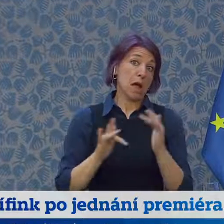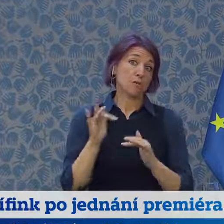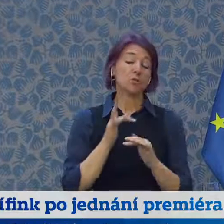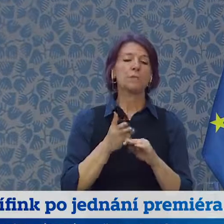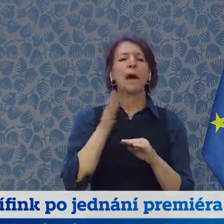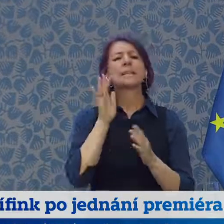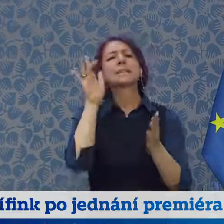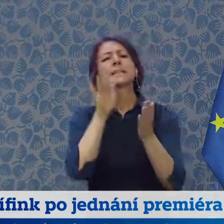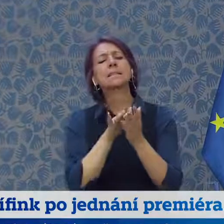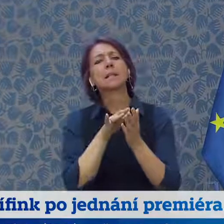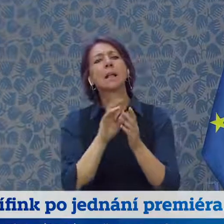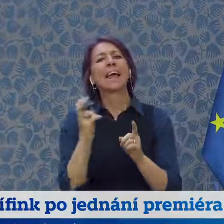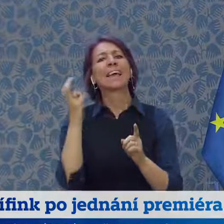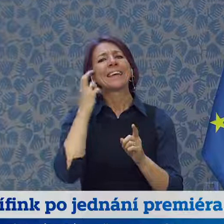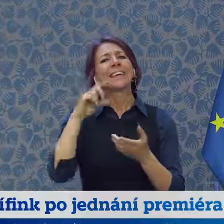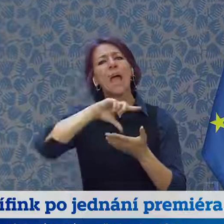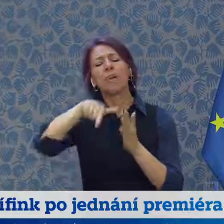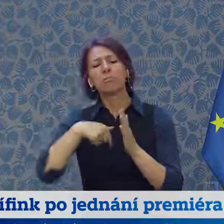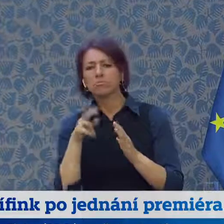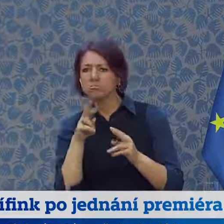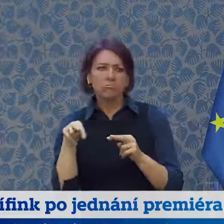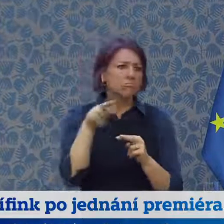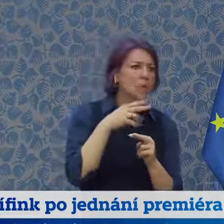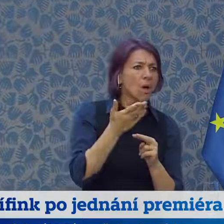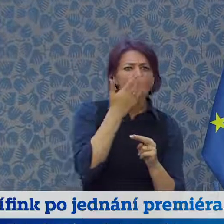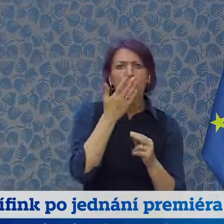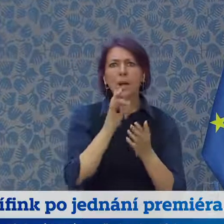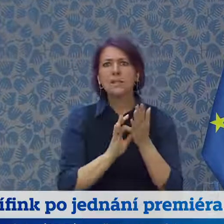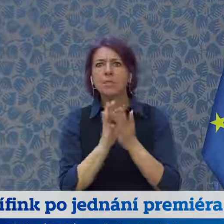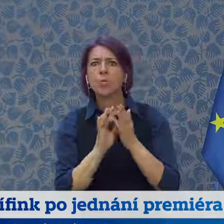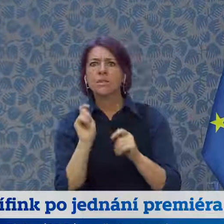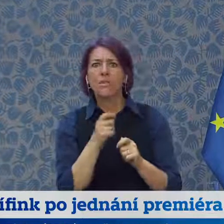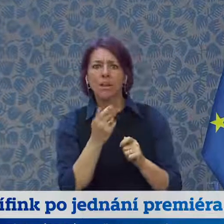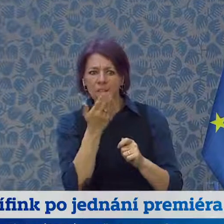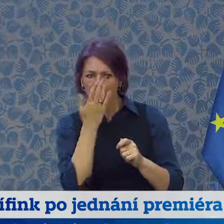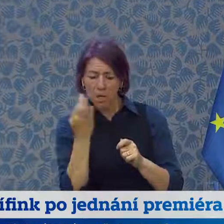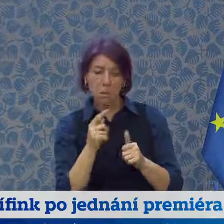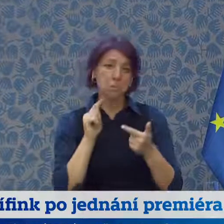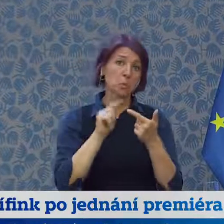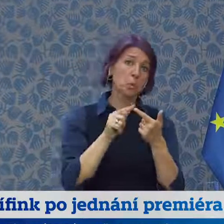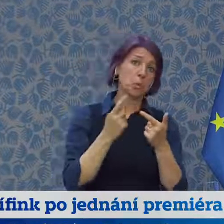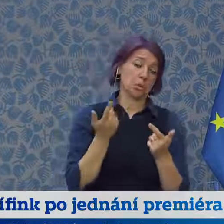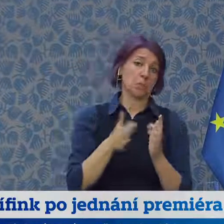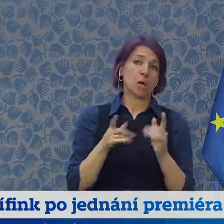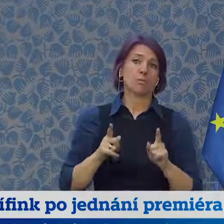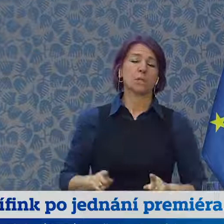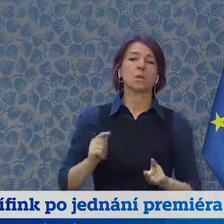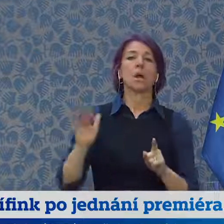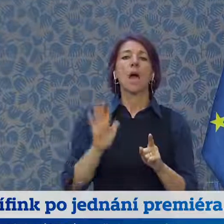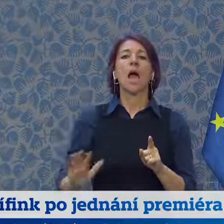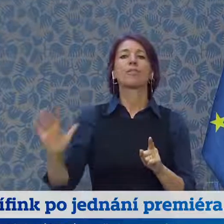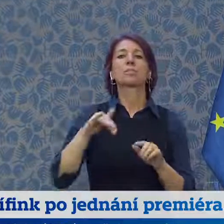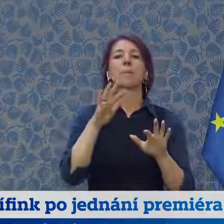obklíčeného Kyjeva a je první. Je důležitá návštěva, kterou uskuteční předsedkyně Evropského